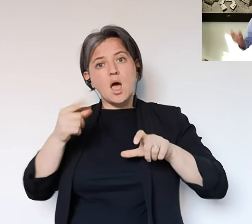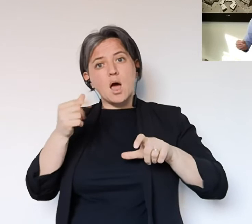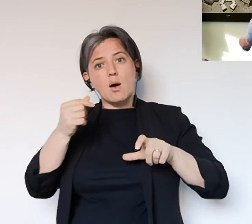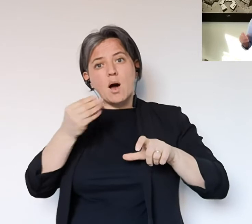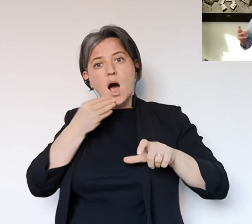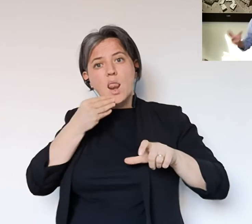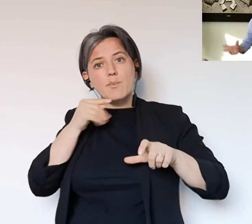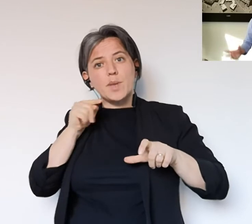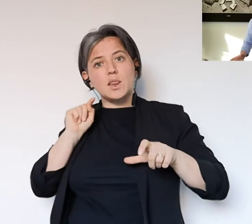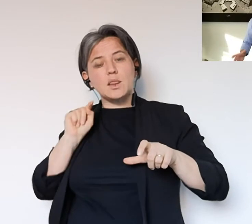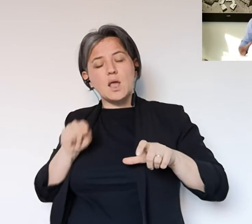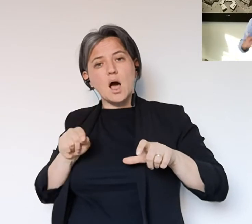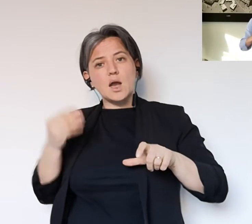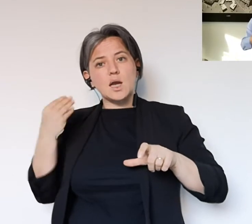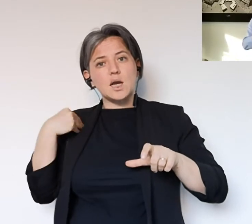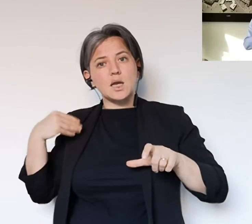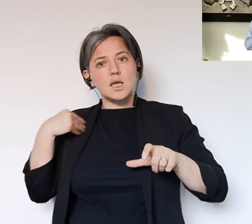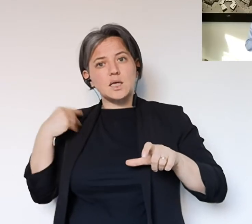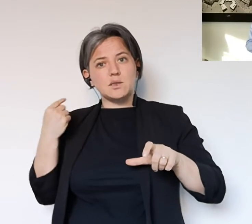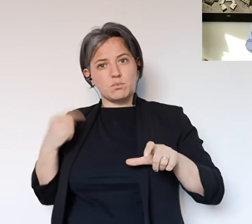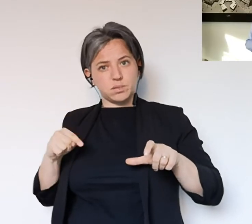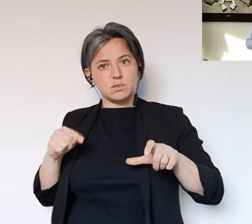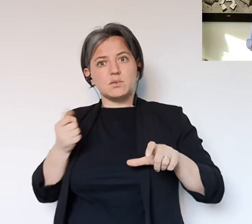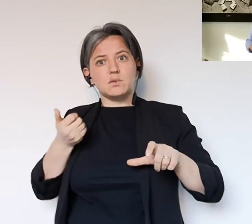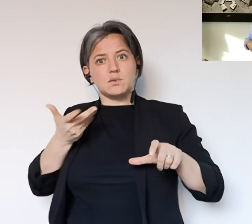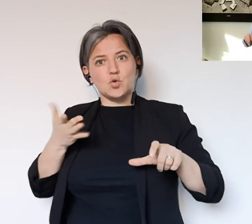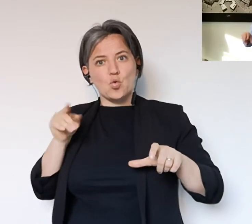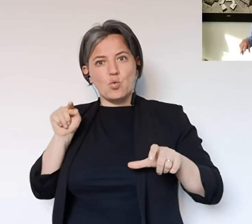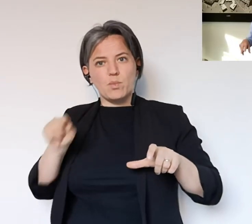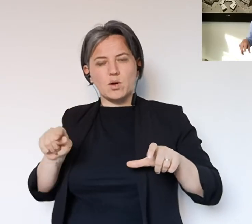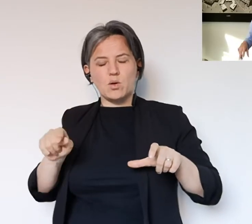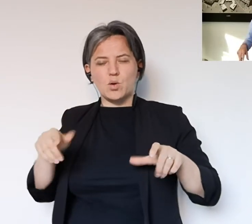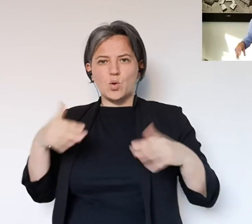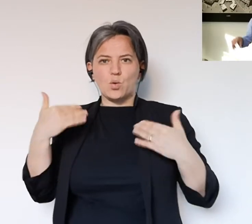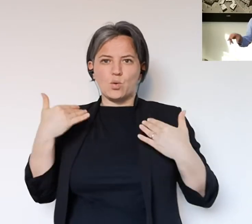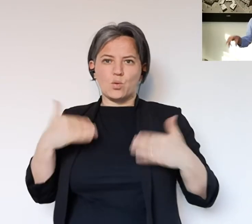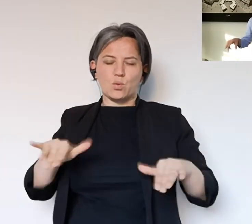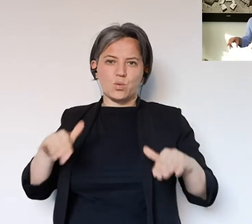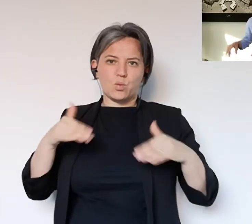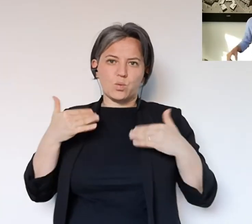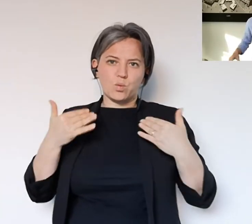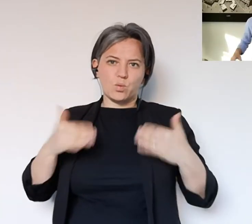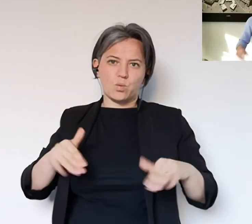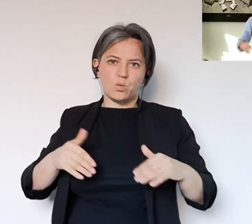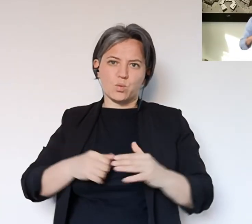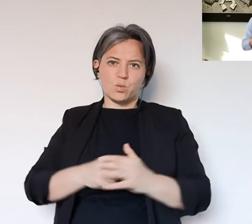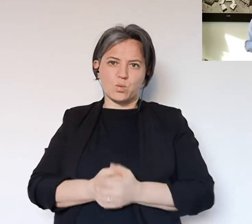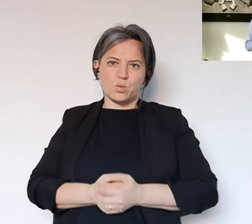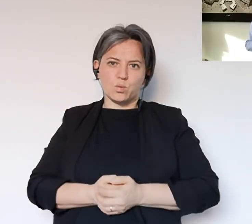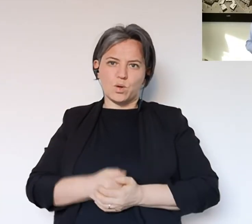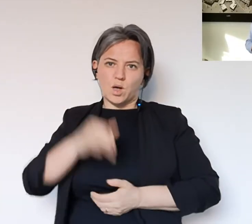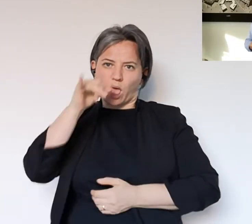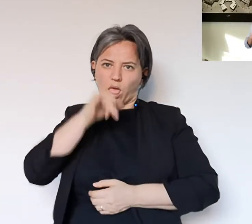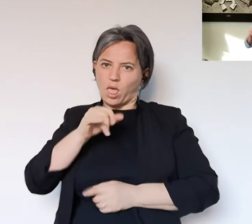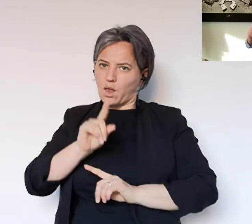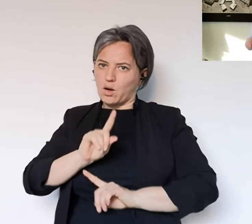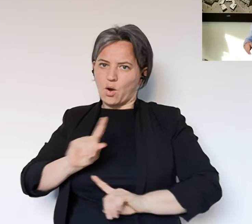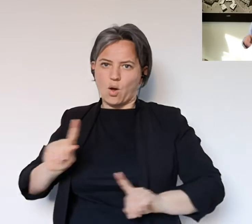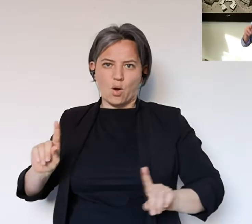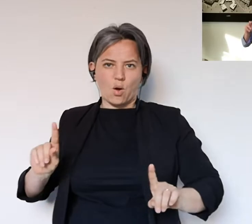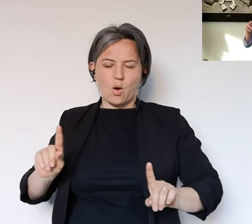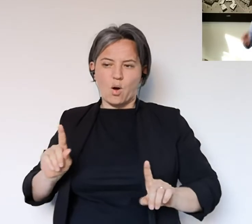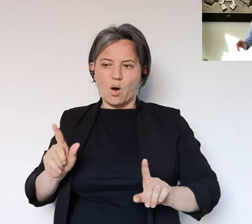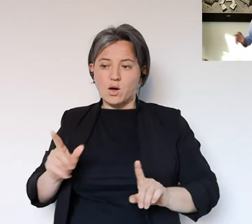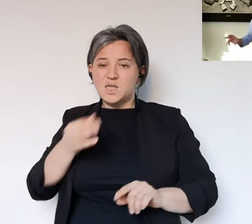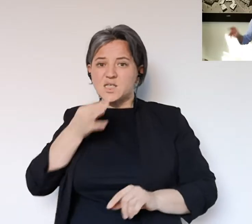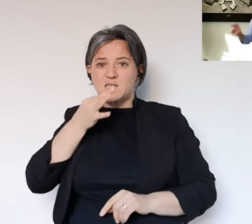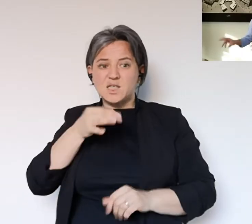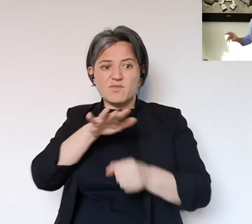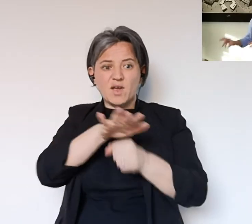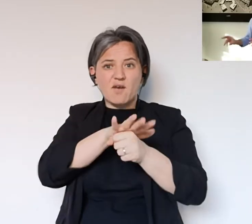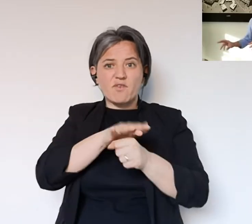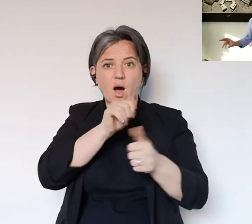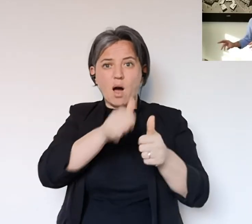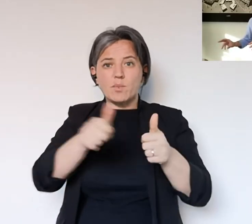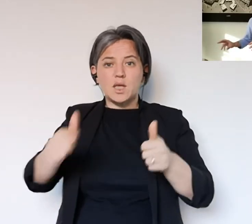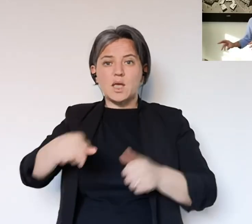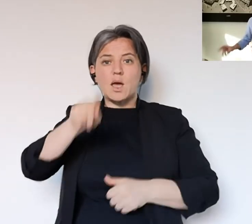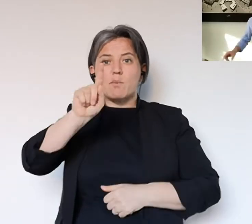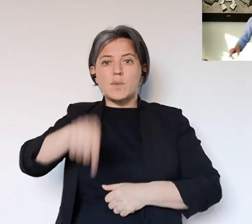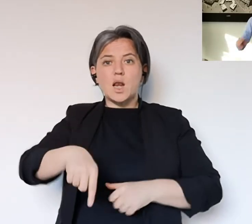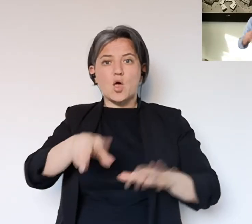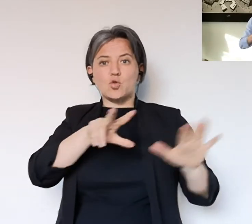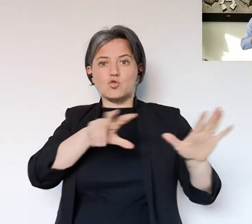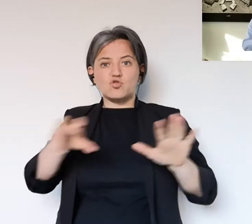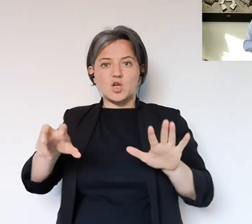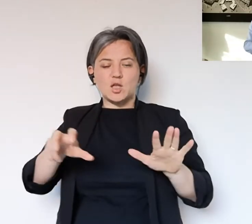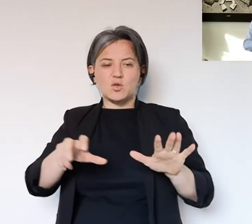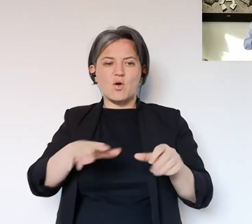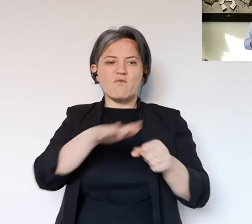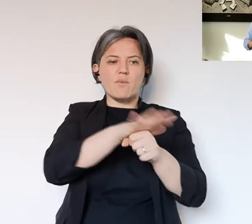quelle regolari, 1700 domande soltanto a carpi di borsi alimentari, sono un segnale che non può essere ignorato,